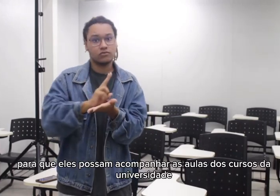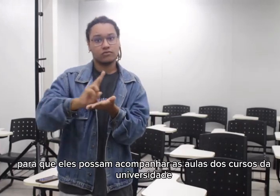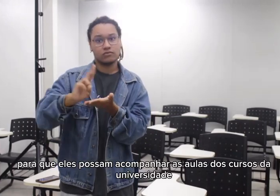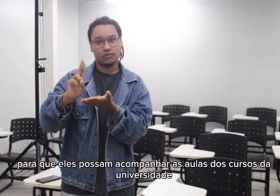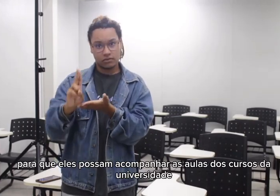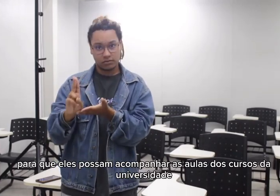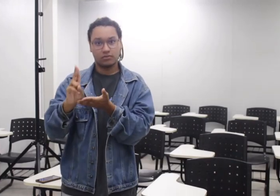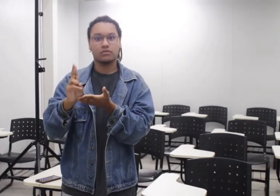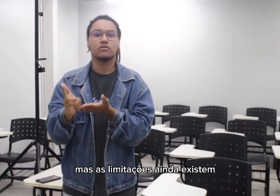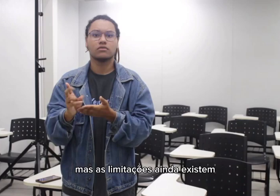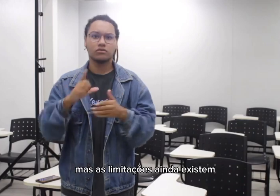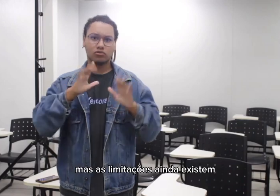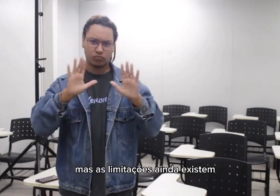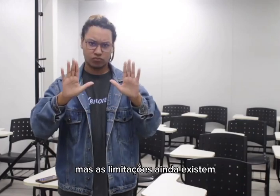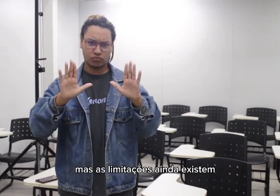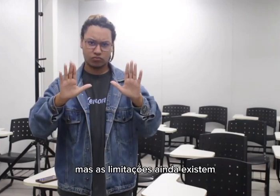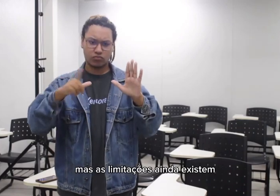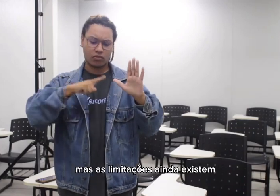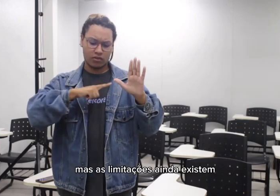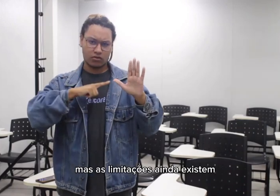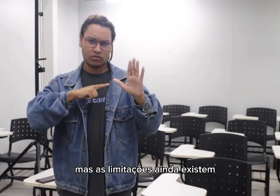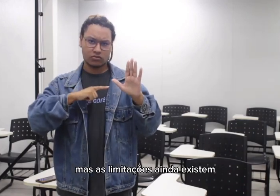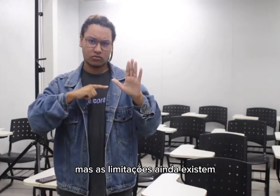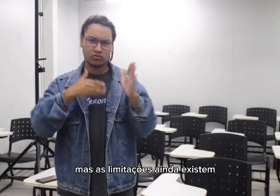Mas as limitações ainda existem.